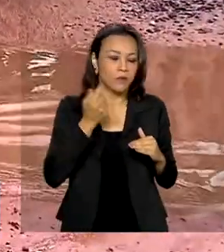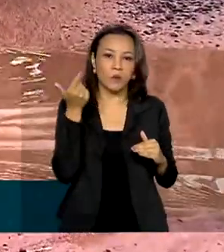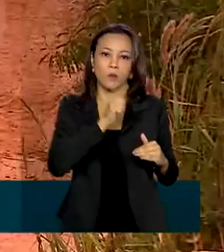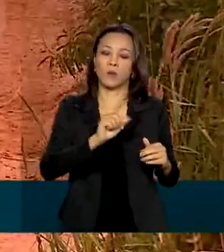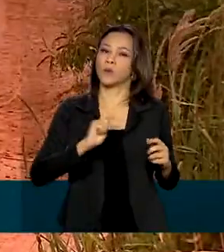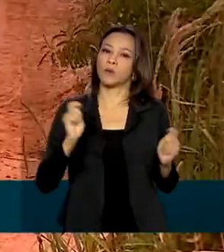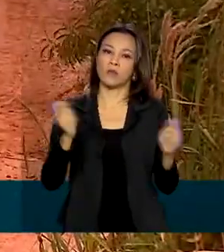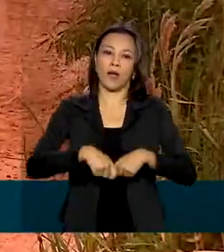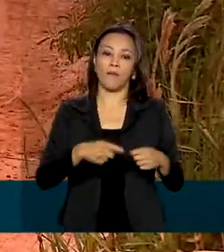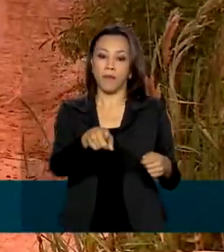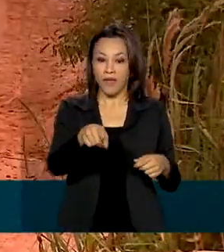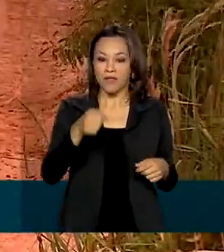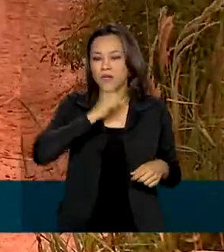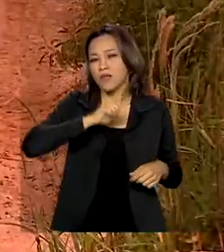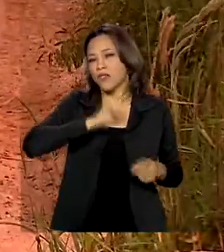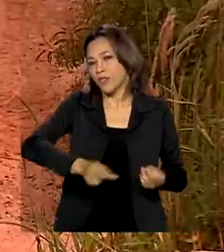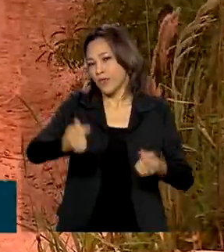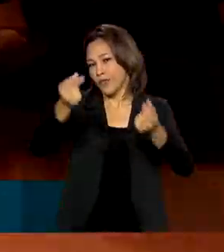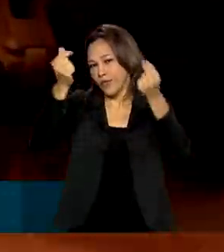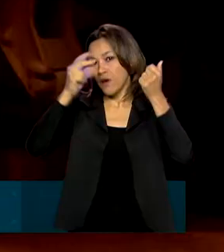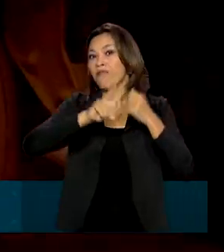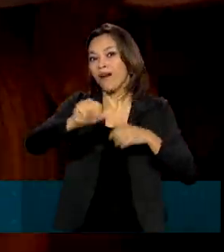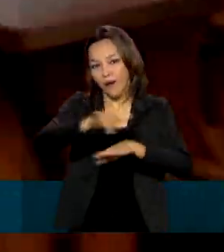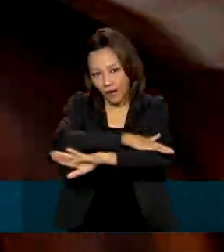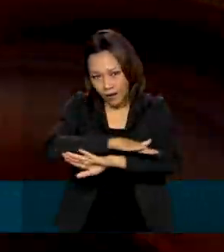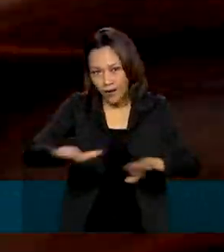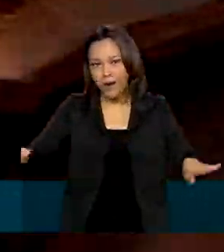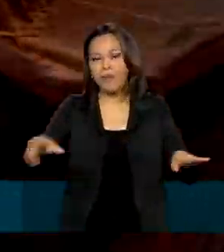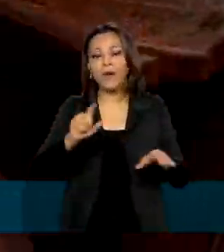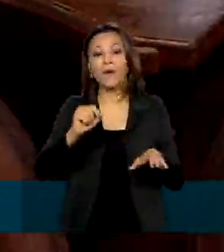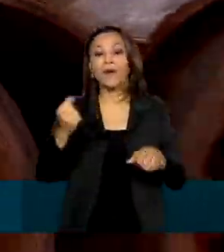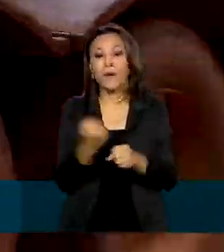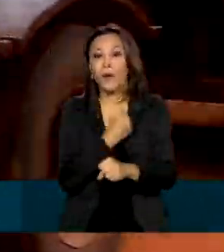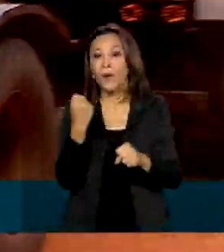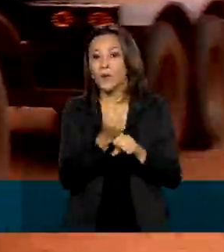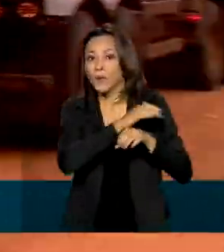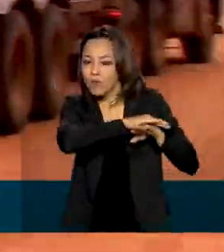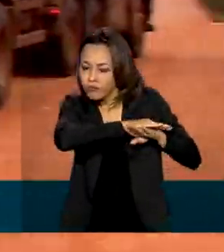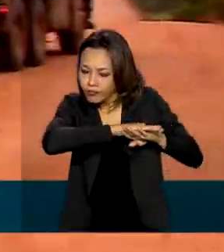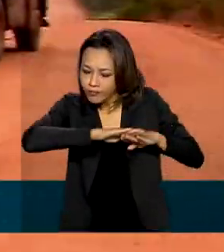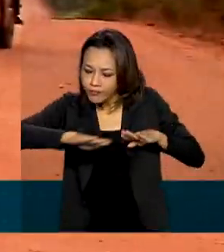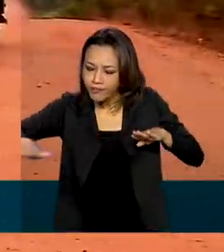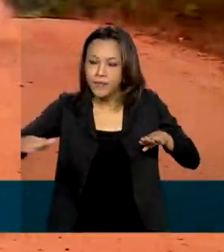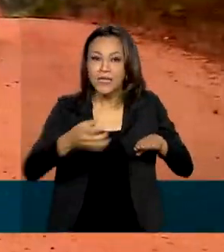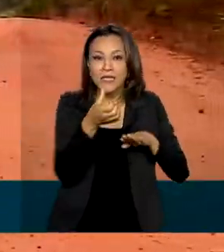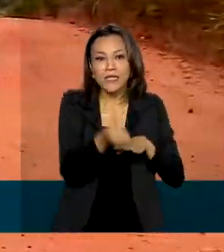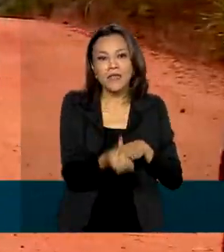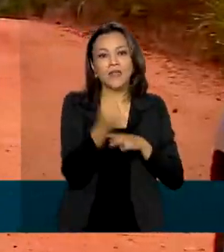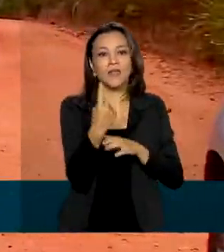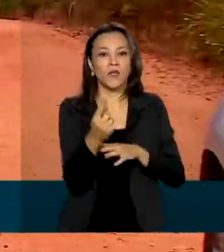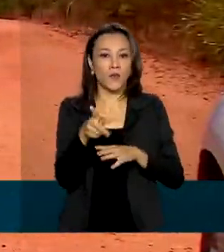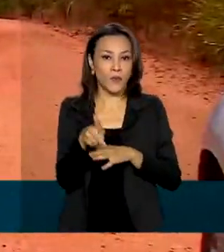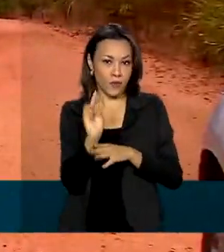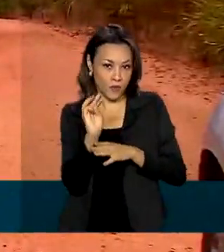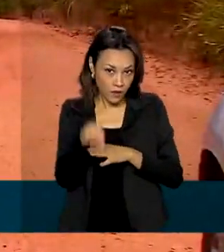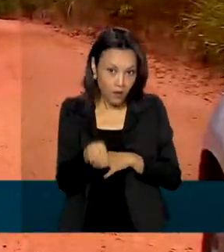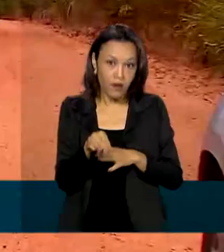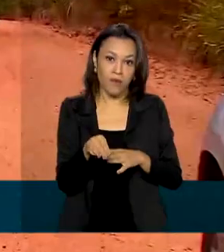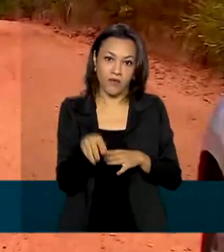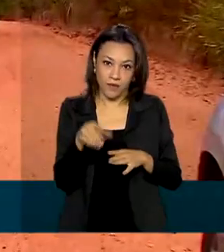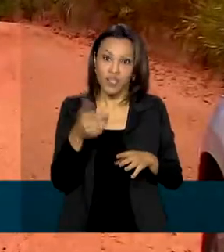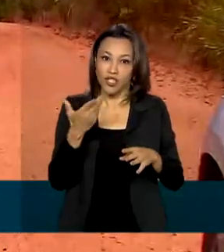antigos estão mais próximos de acabar com as obras de pavimentação de 61 km da rodovia,